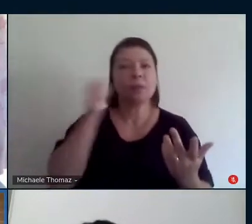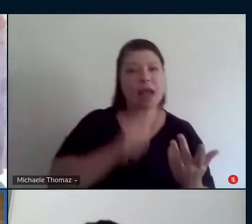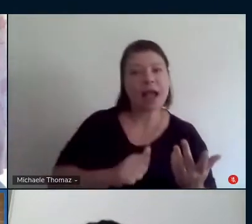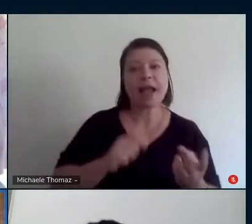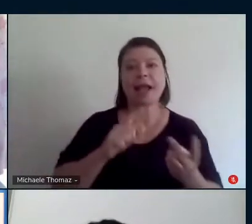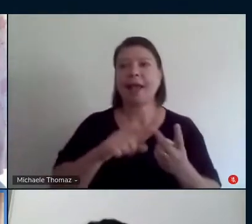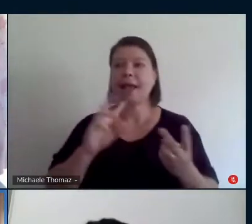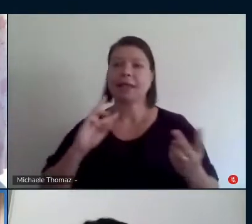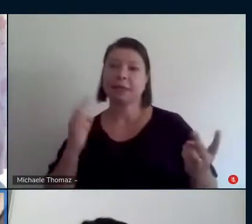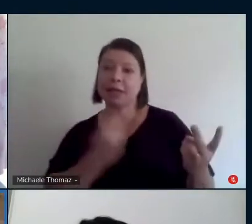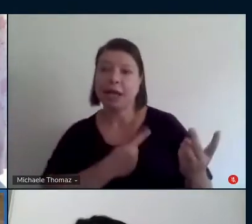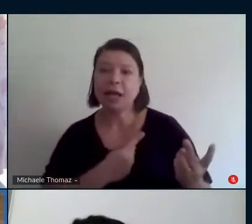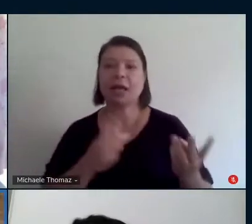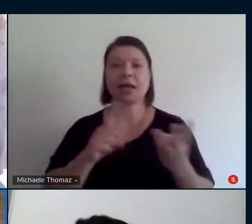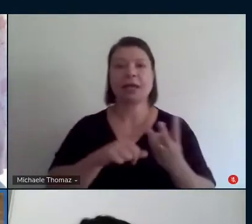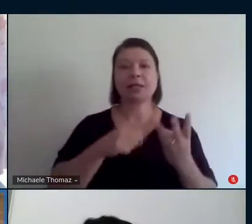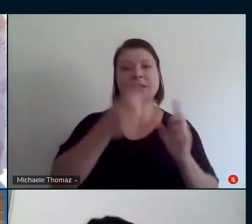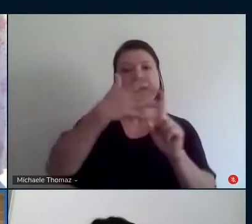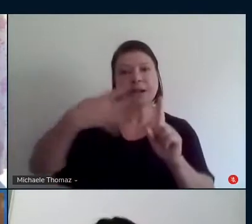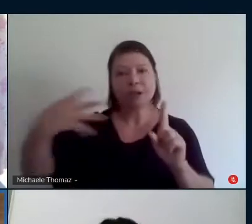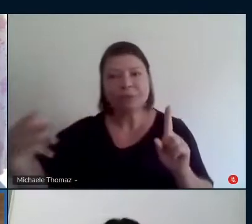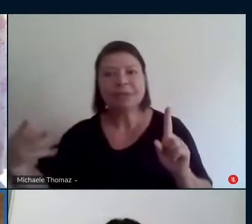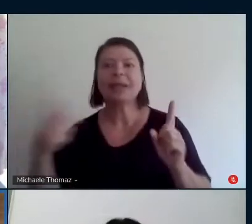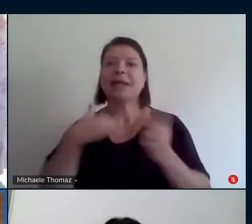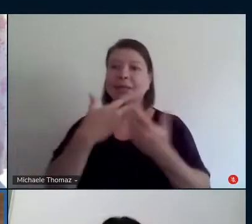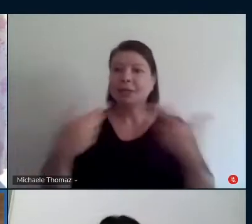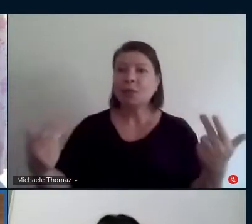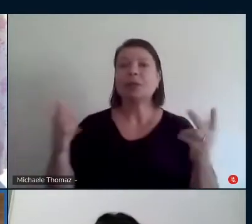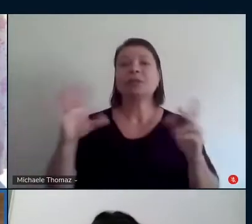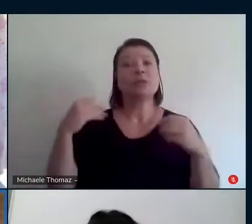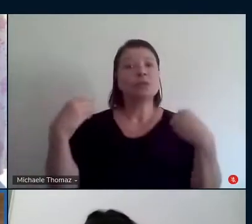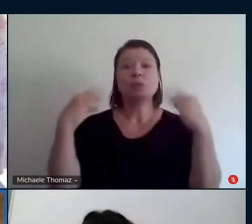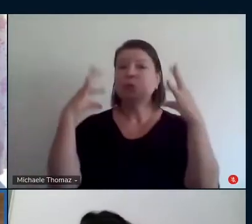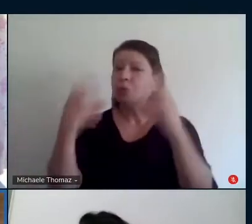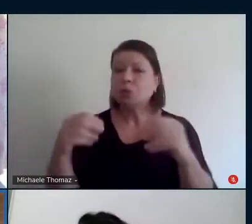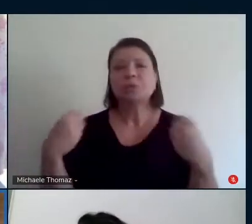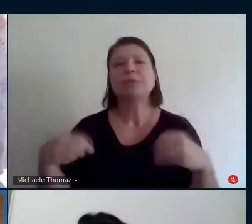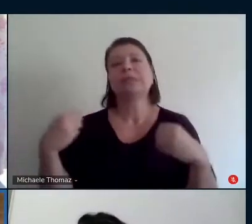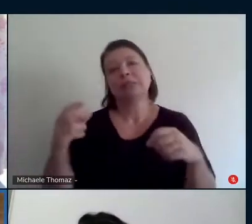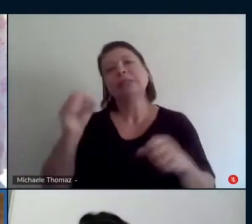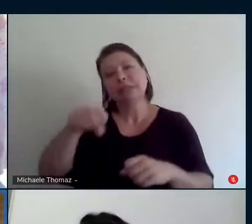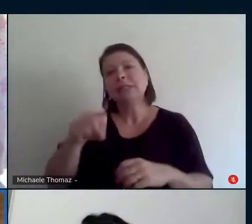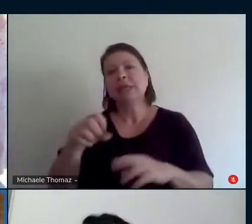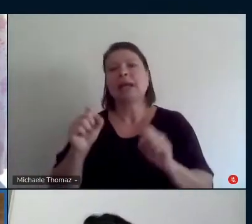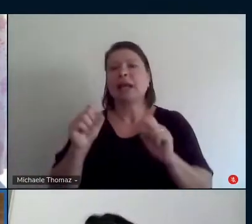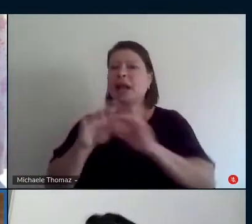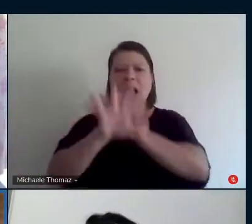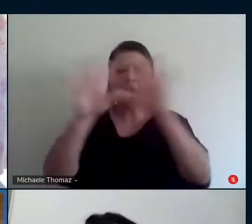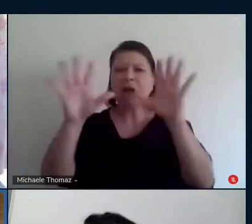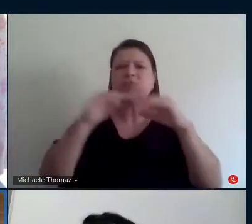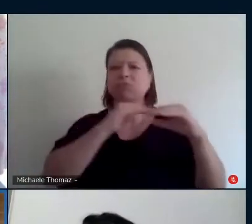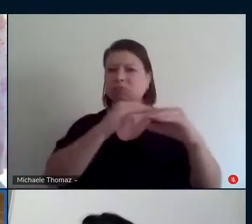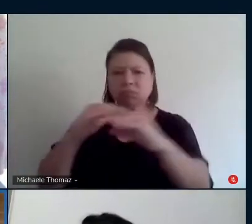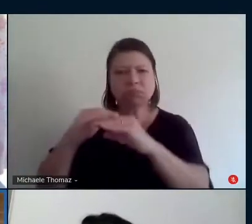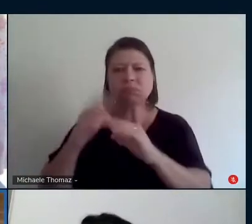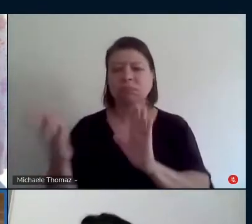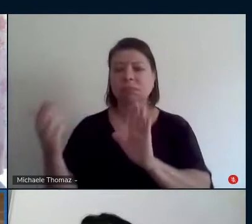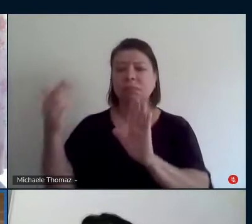LGT, BQI, T a mais, todas as pessoas se verem representadas